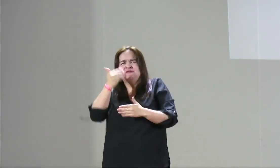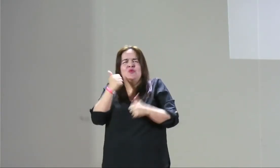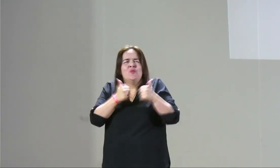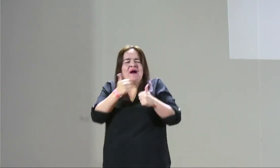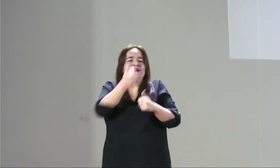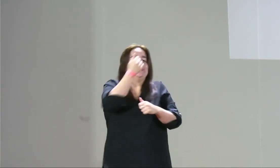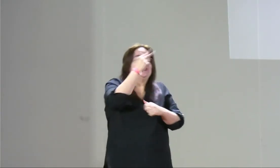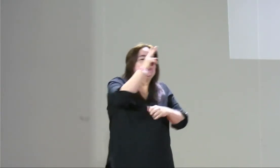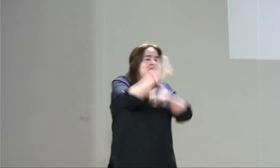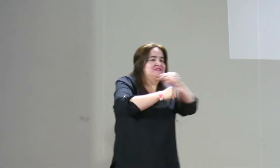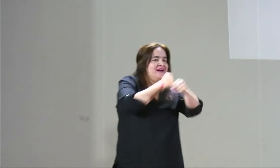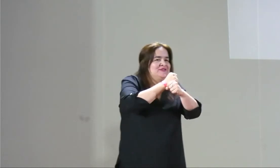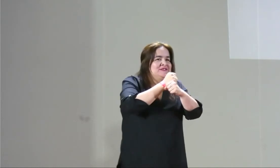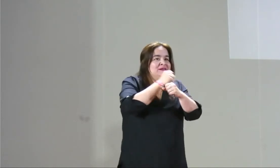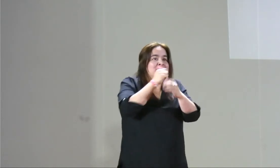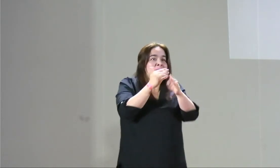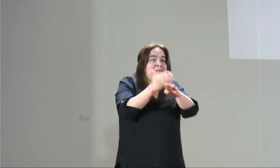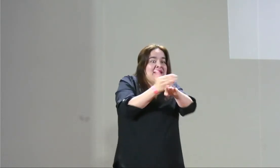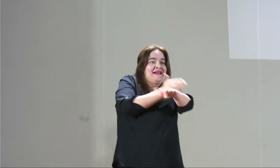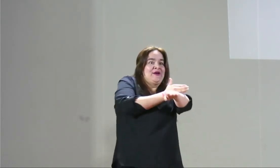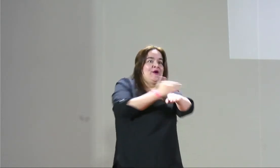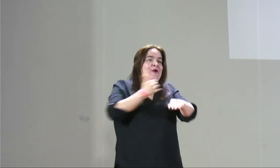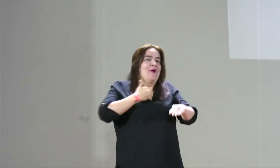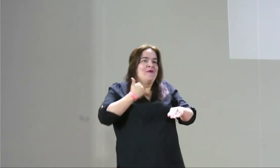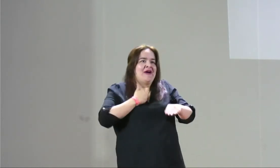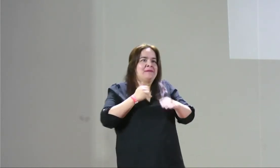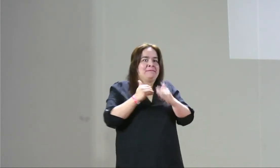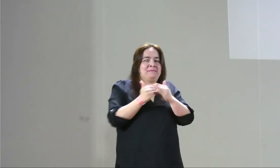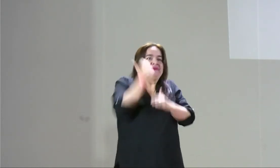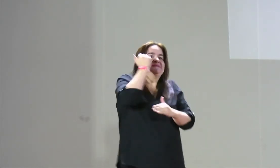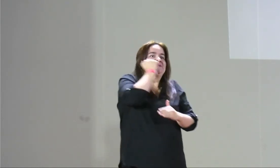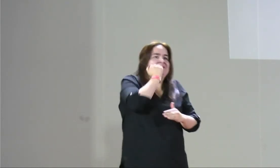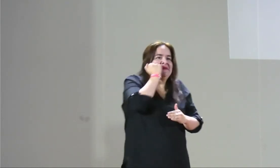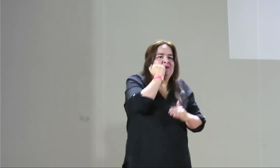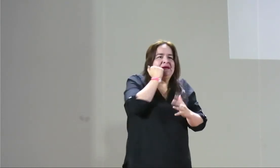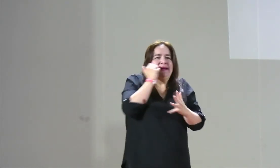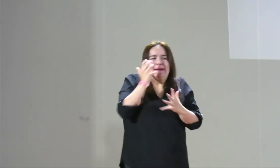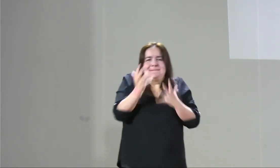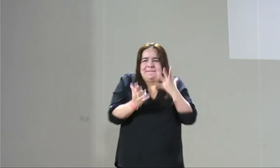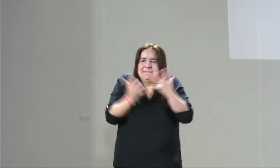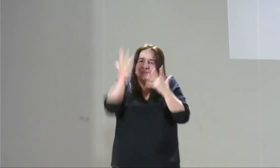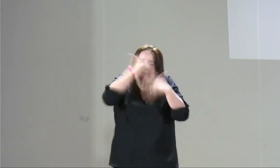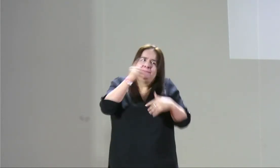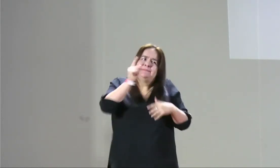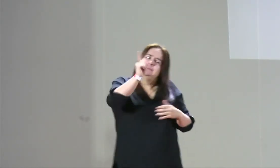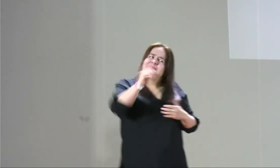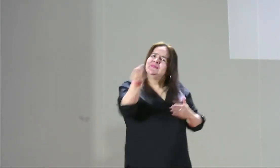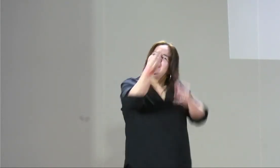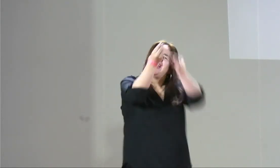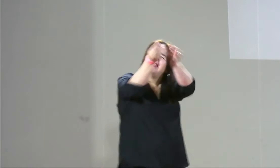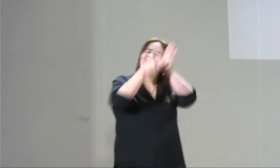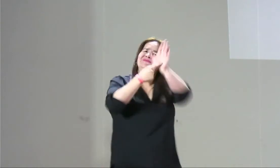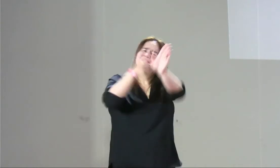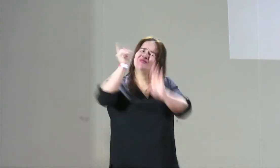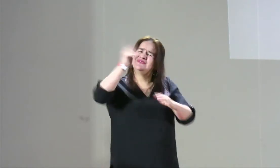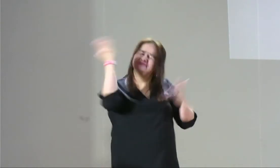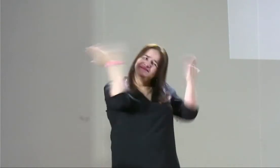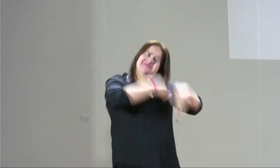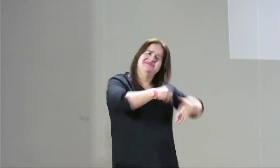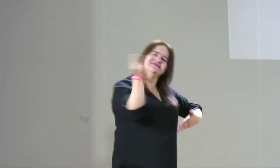Entonces, es empezar a conocer en qué momento nos llega la menstruación. Algunos empiezan a los 12 años, me da pena, ay no,